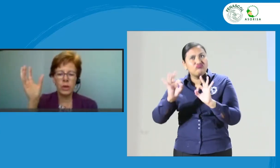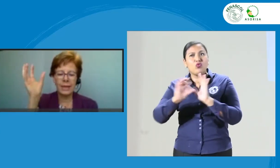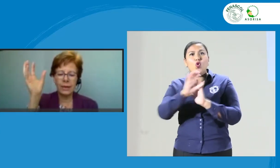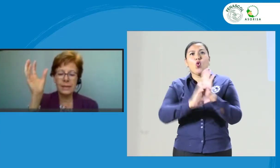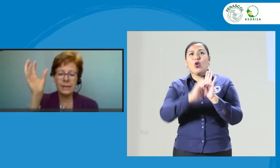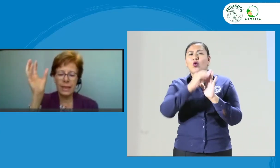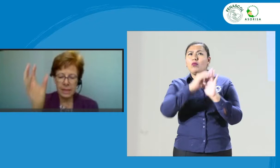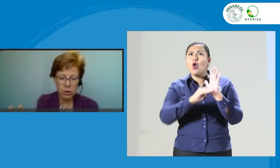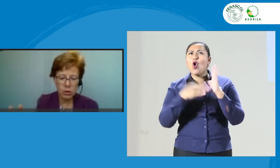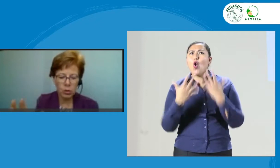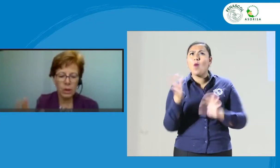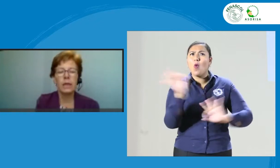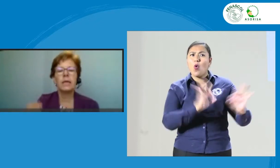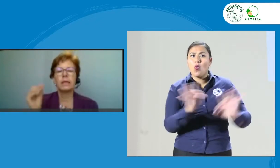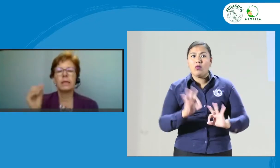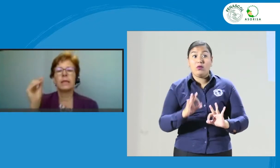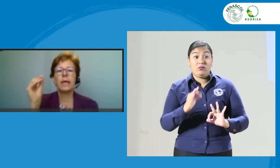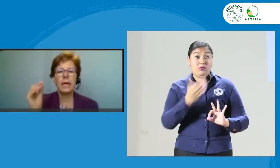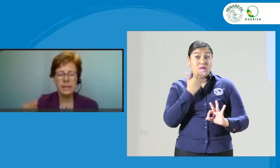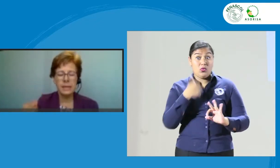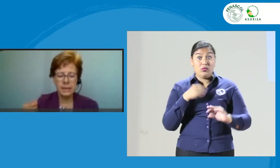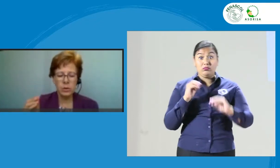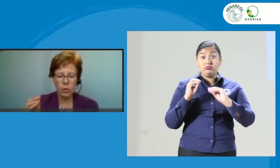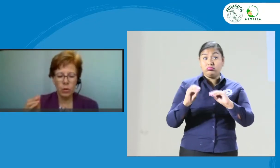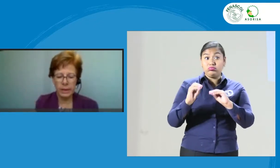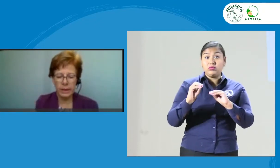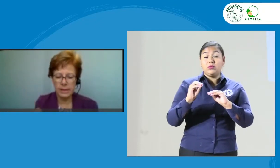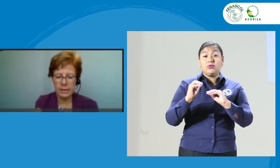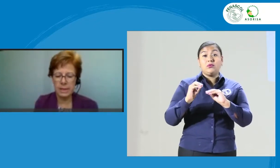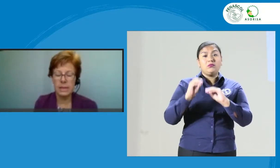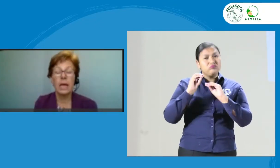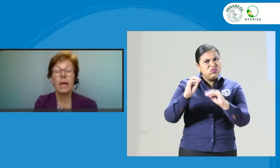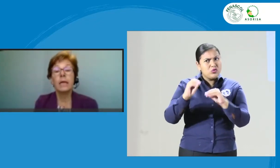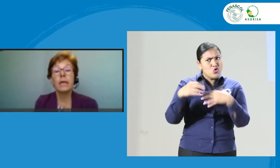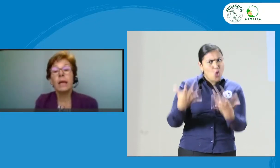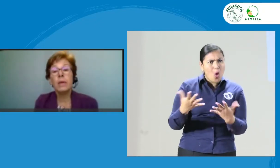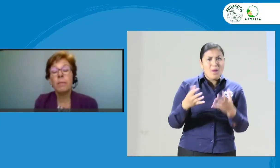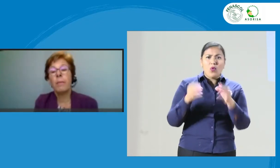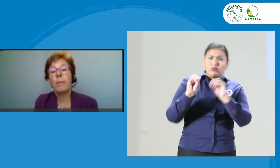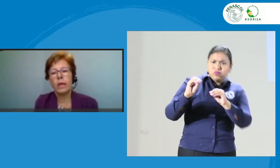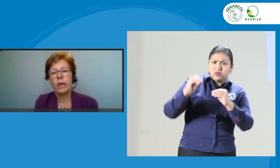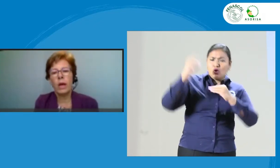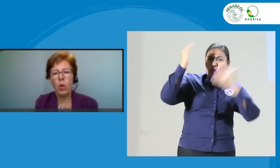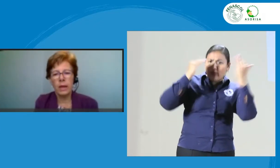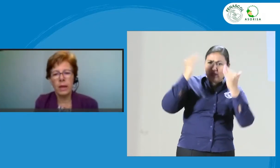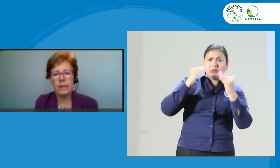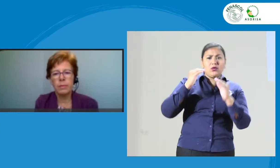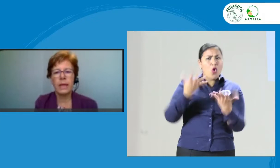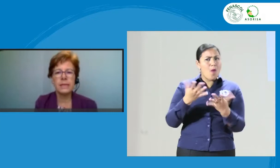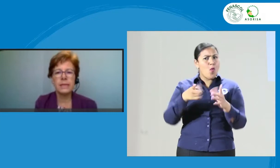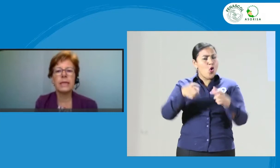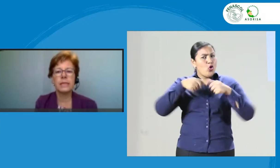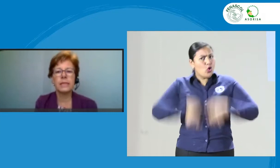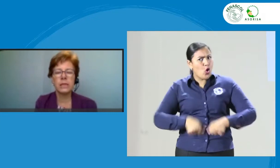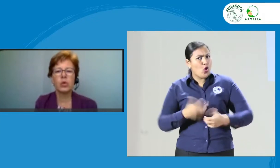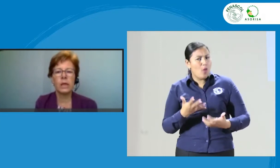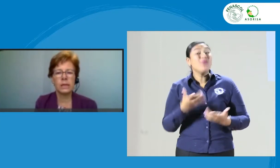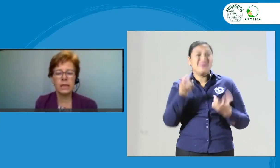que es esto y que tiene estas competencias. Y también va a poder evaluarlas para decir este estudiante está